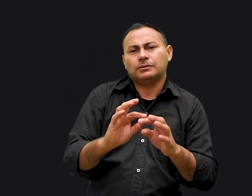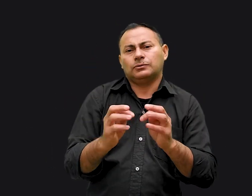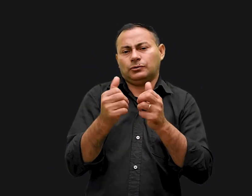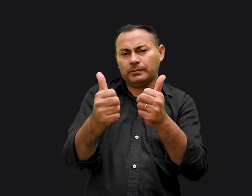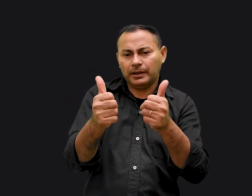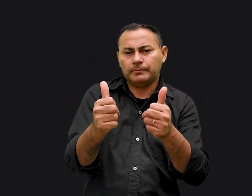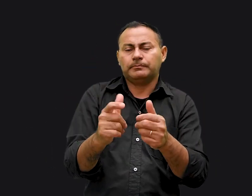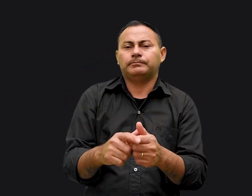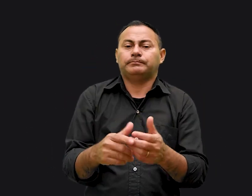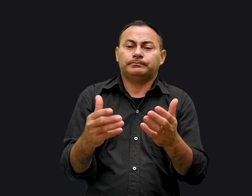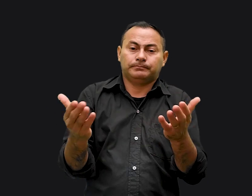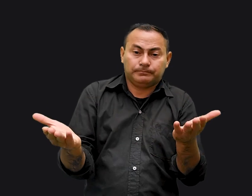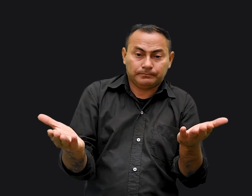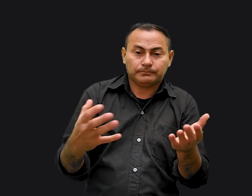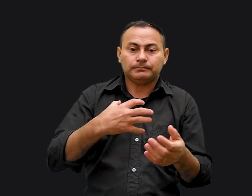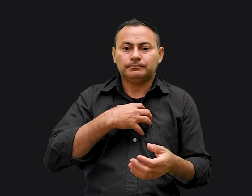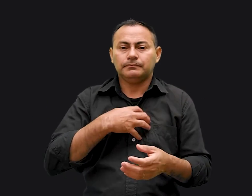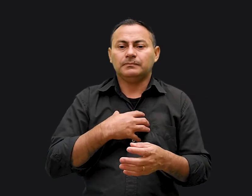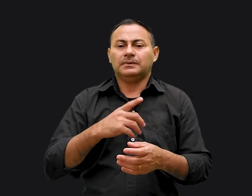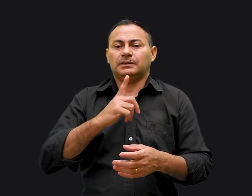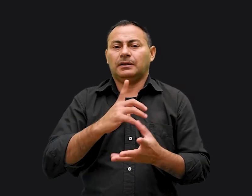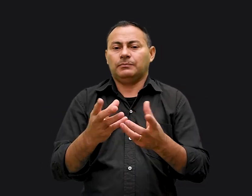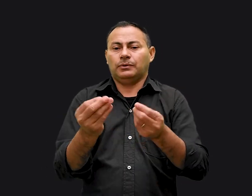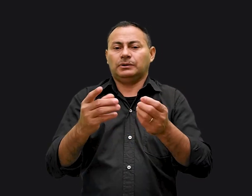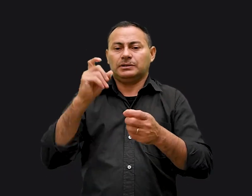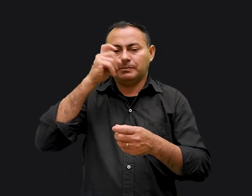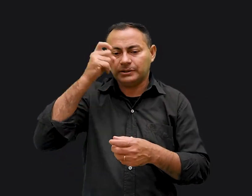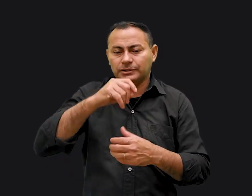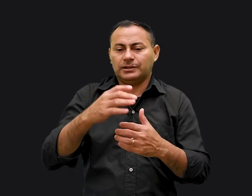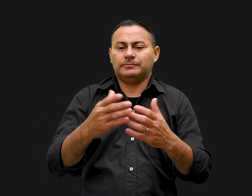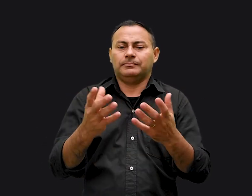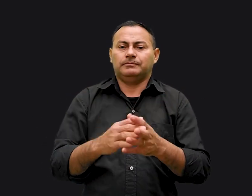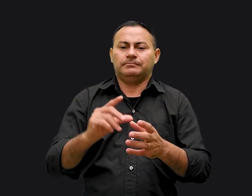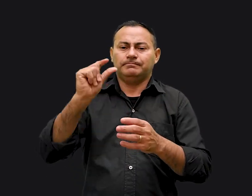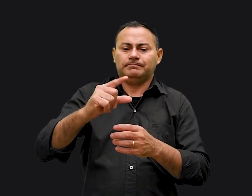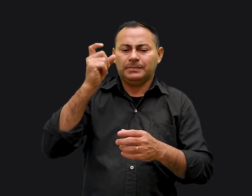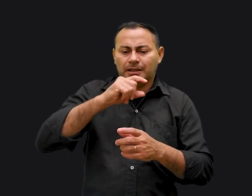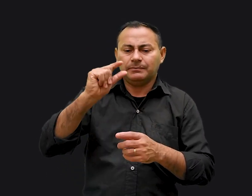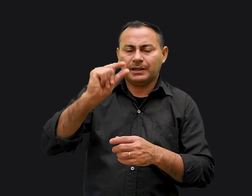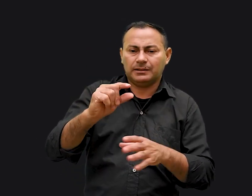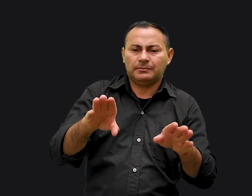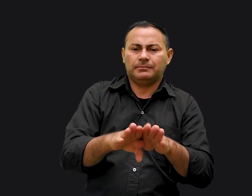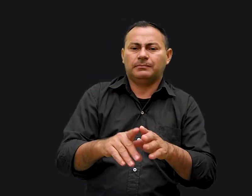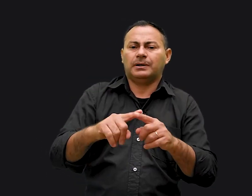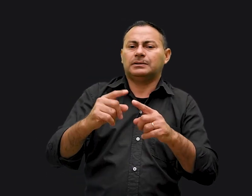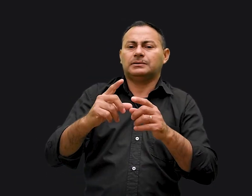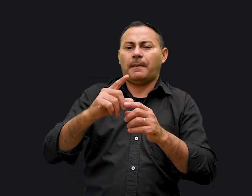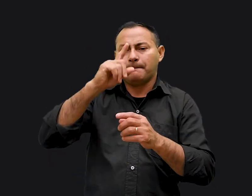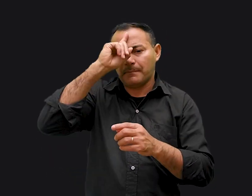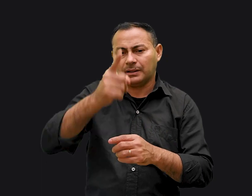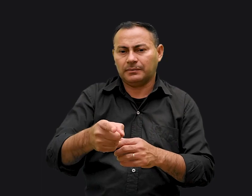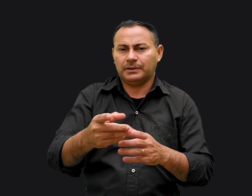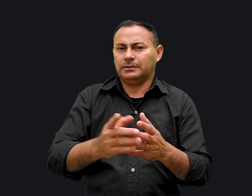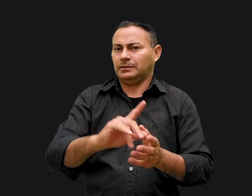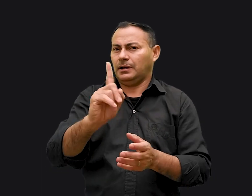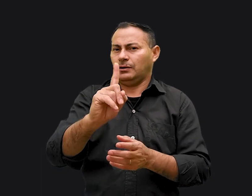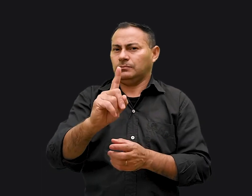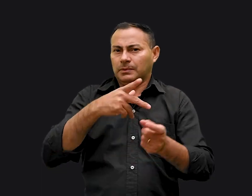está tudo bem É, dessa forma temos grandes mentiras E pequenas mentiras Mas este mandamento não está